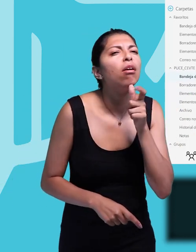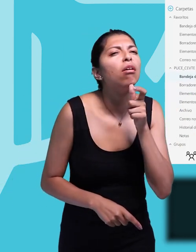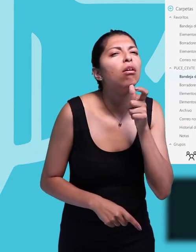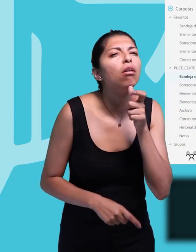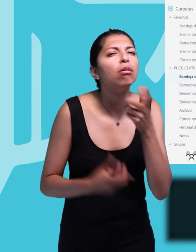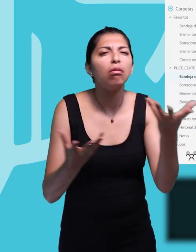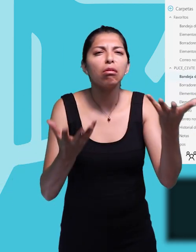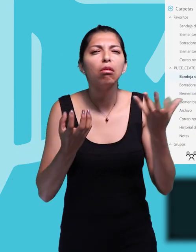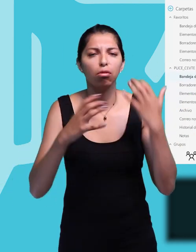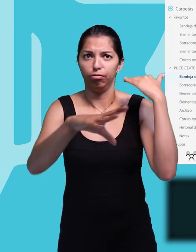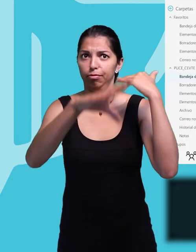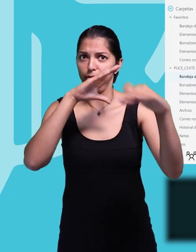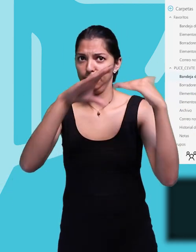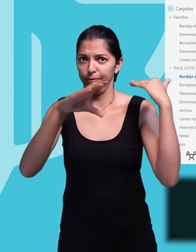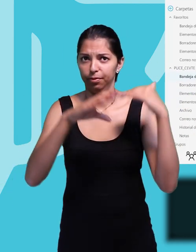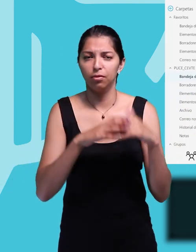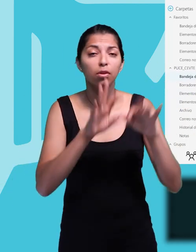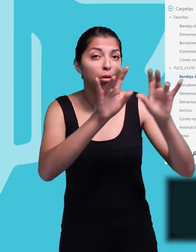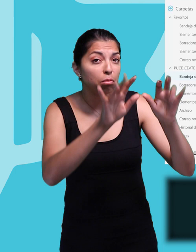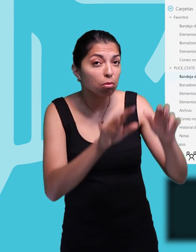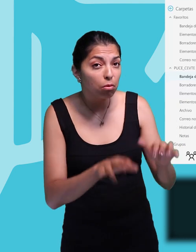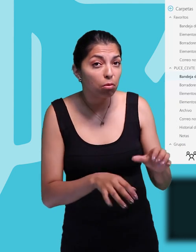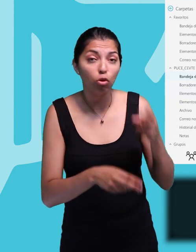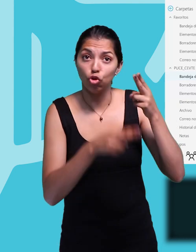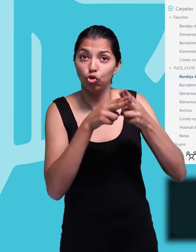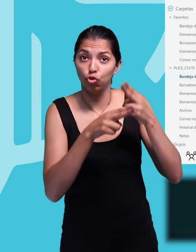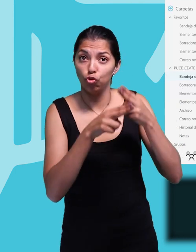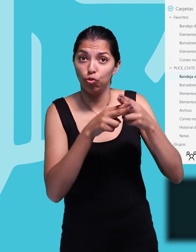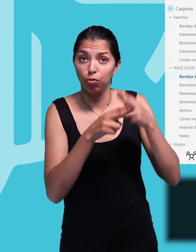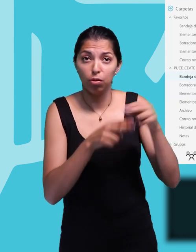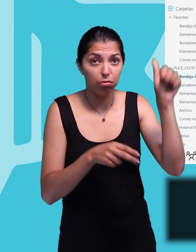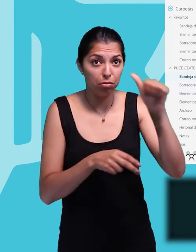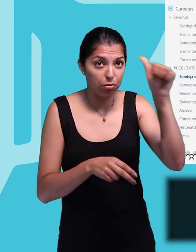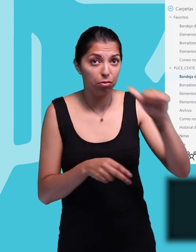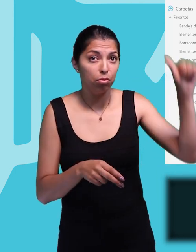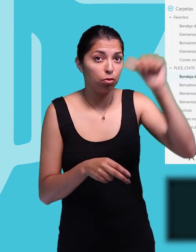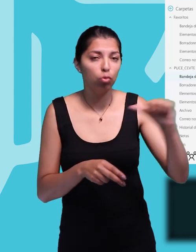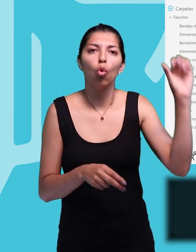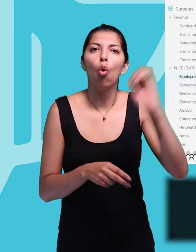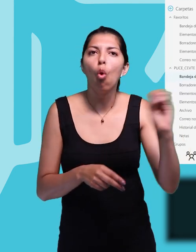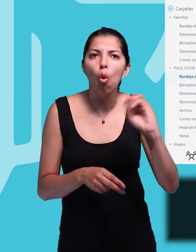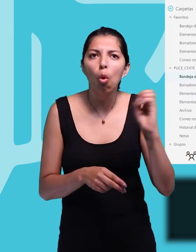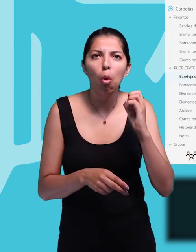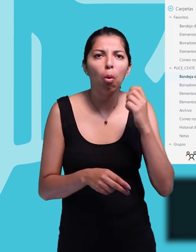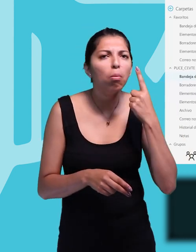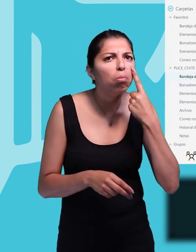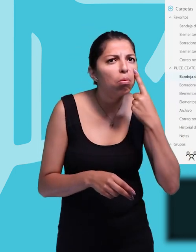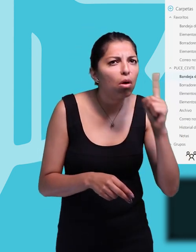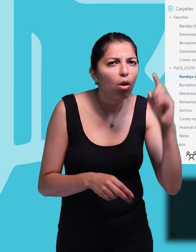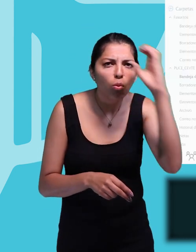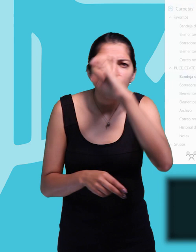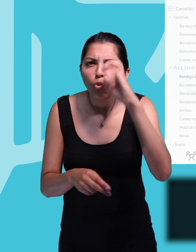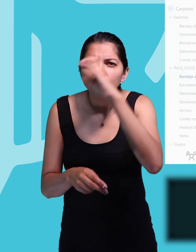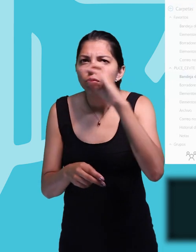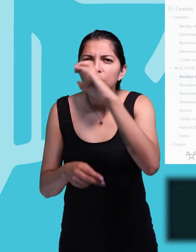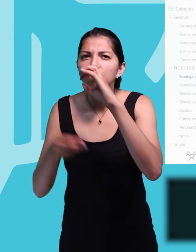destinatarios principales a quienes va dirigido el correo electrónico, podemos escribir directamente la dirección de correo, en este caso a los destinatarios, debo